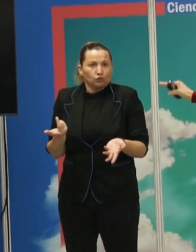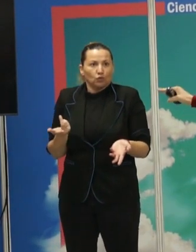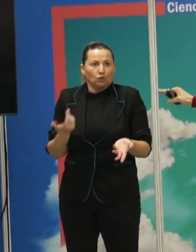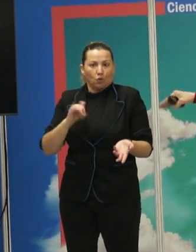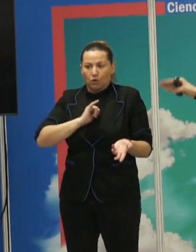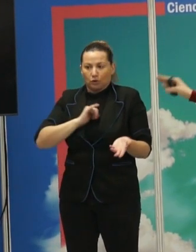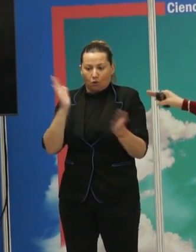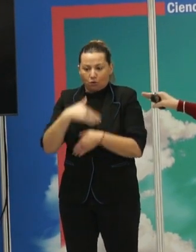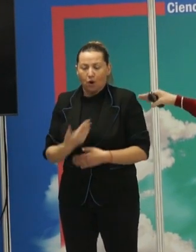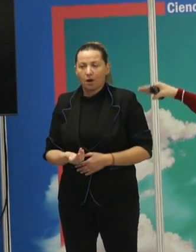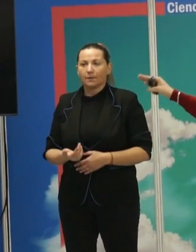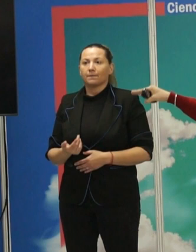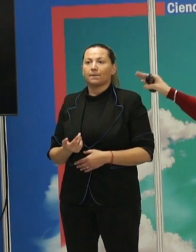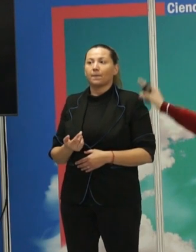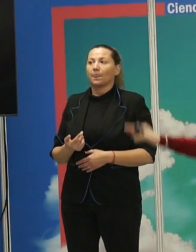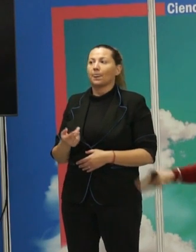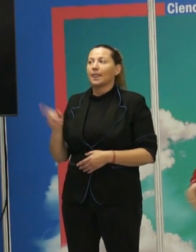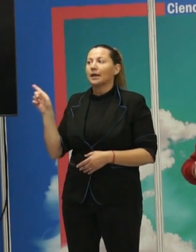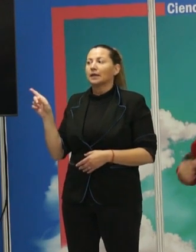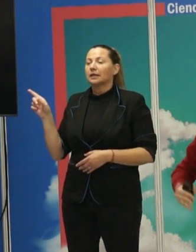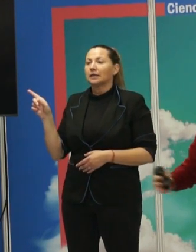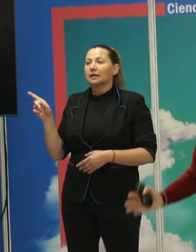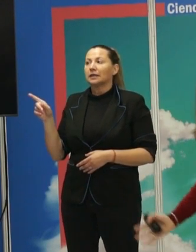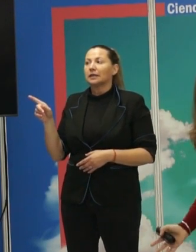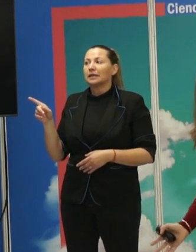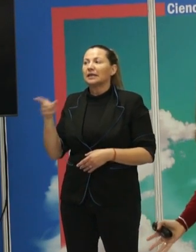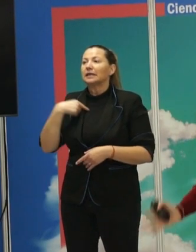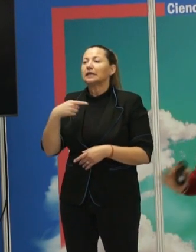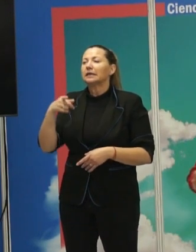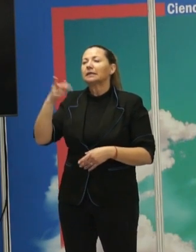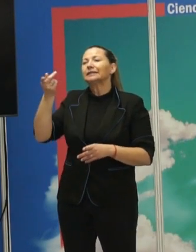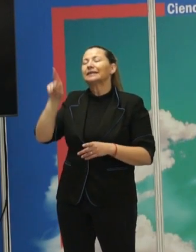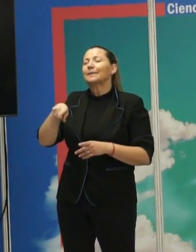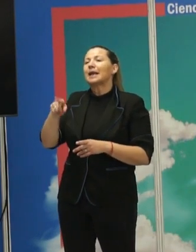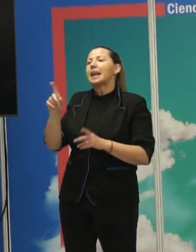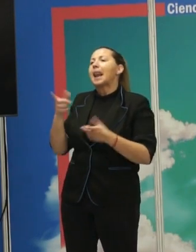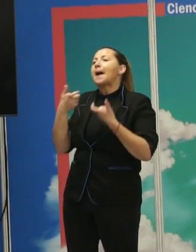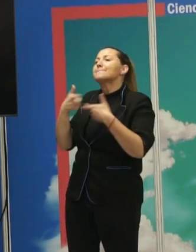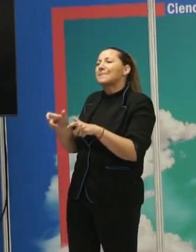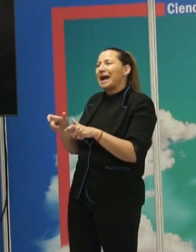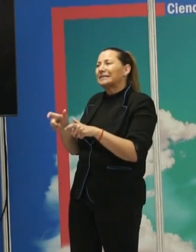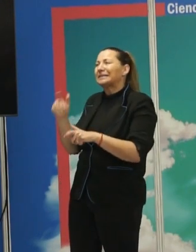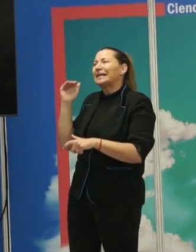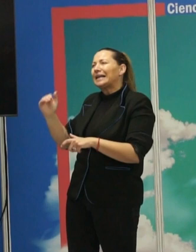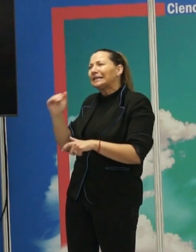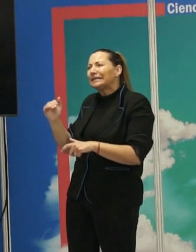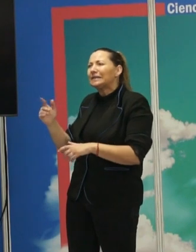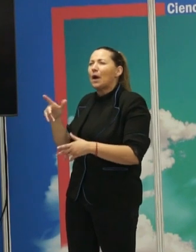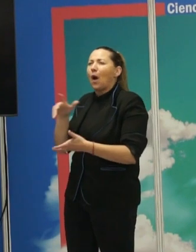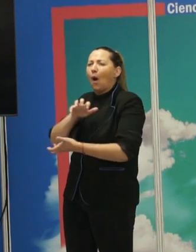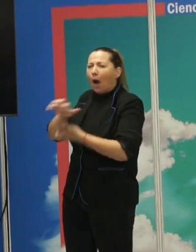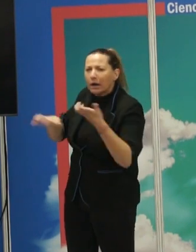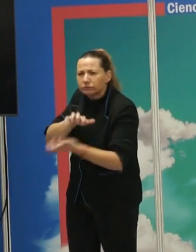Pero luego sigue. Y con frecuencia, sólo cuando sabemos contra quiénes estamos. Y esta es la parte negativa, violenta o